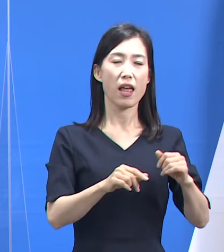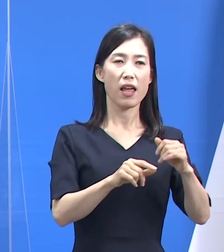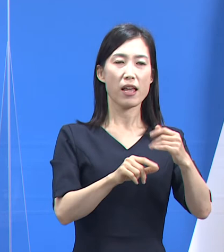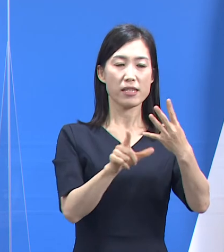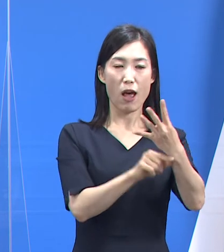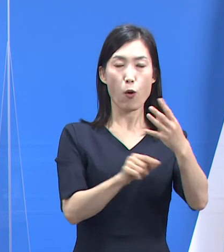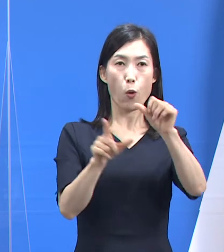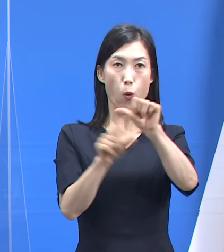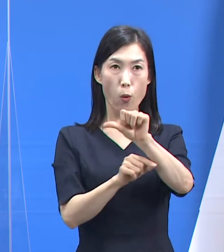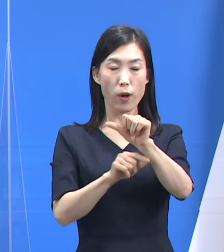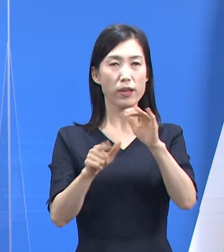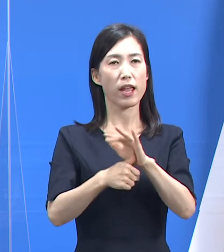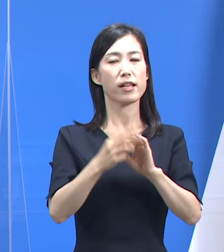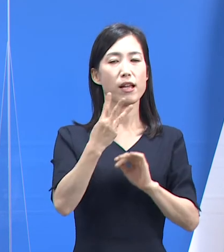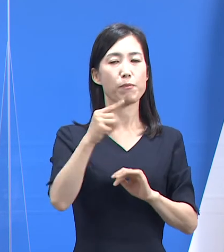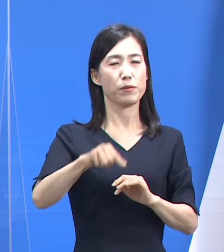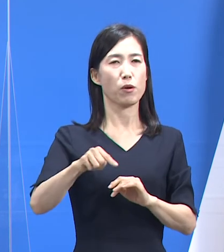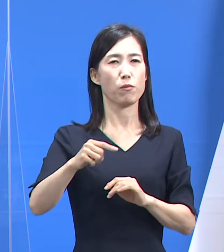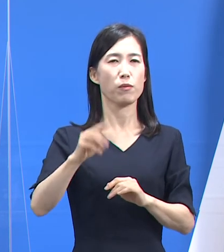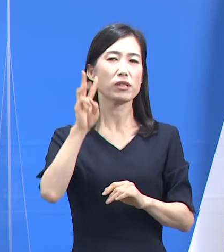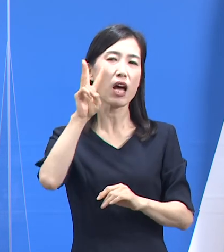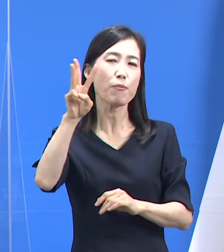.39일로 개선되었습니다.